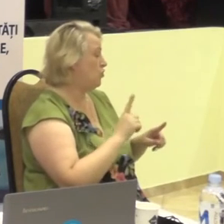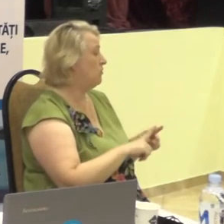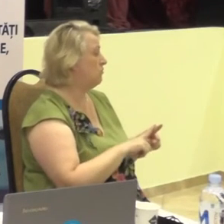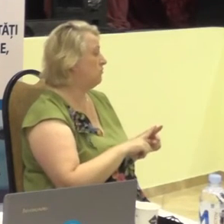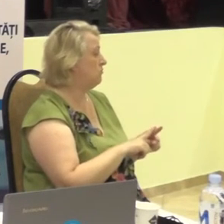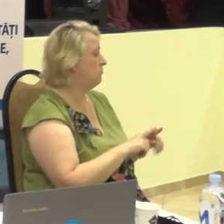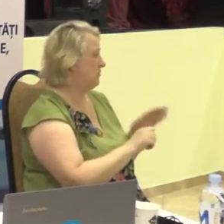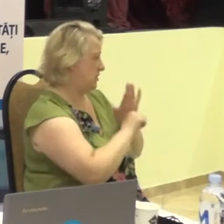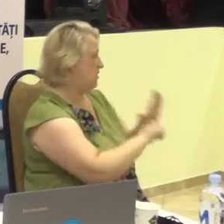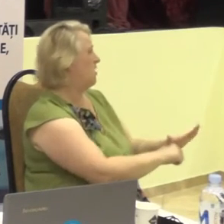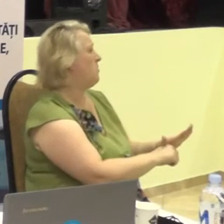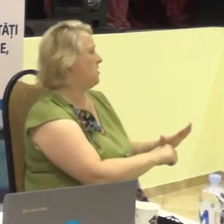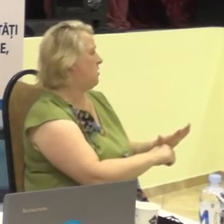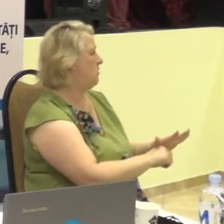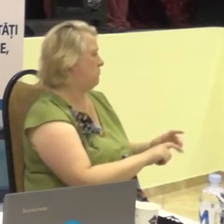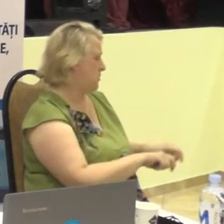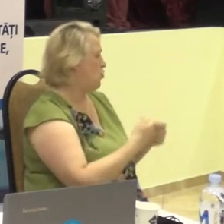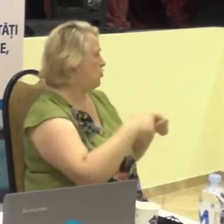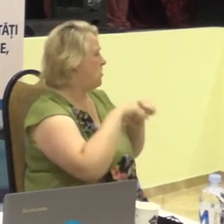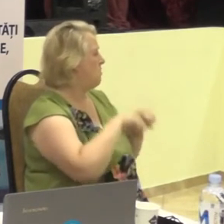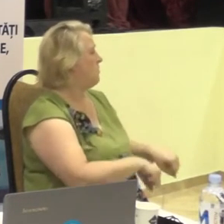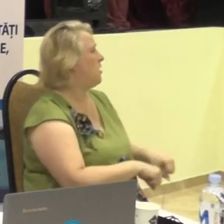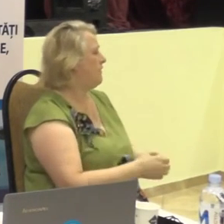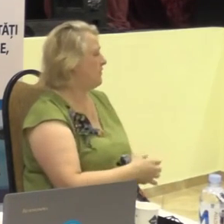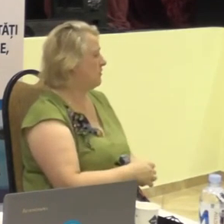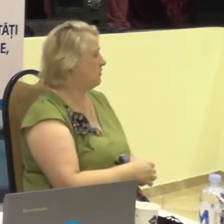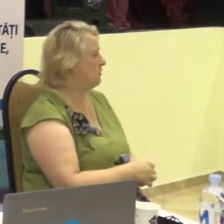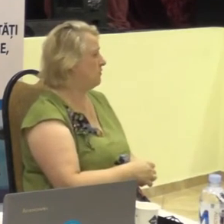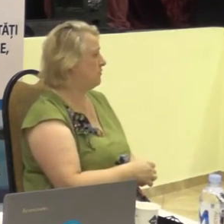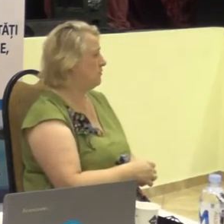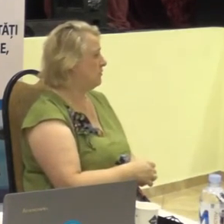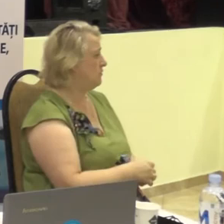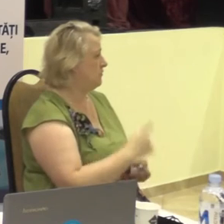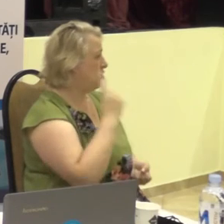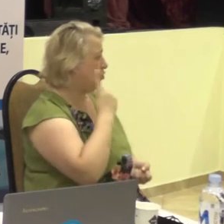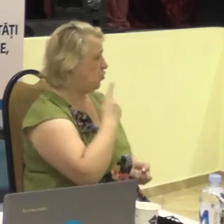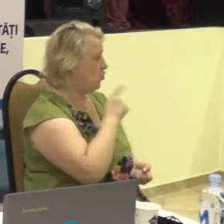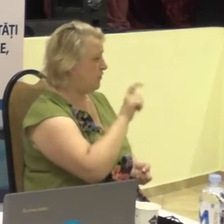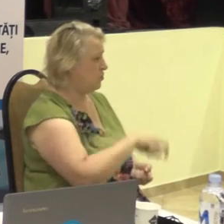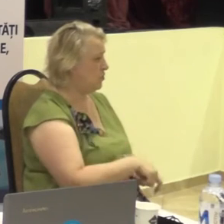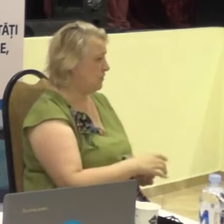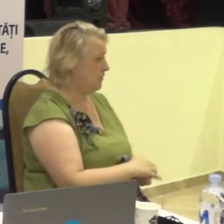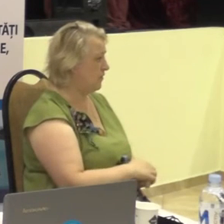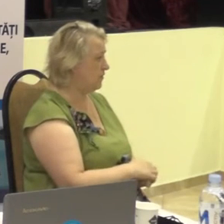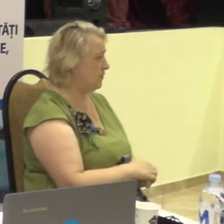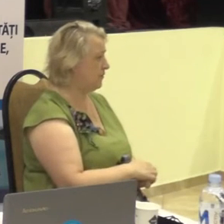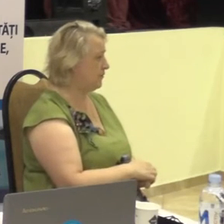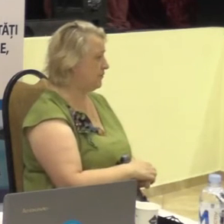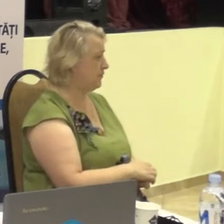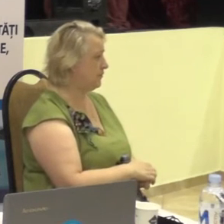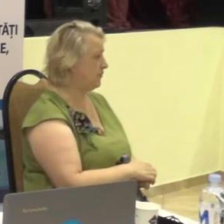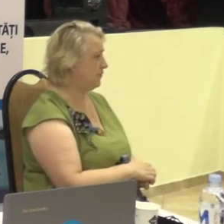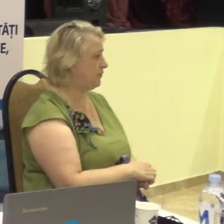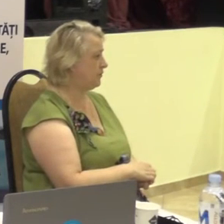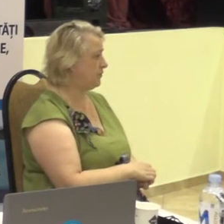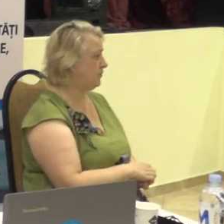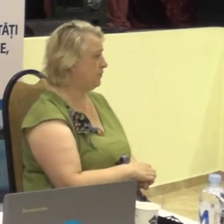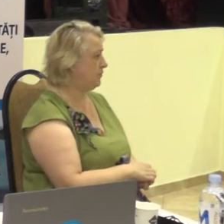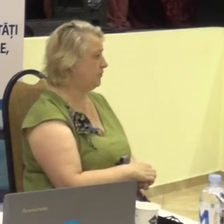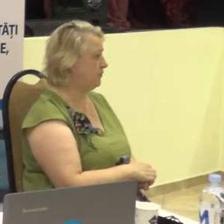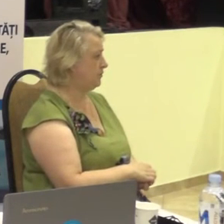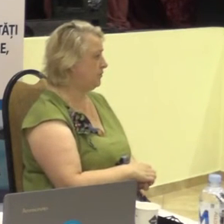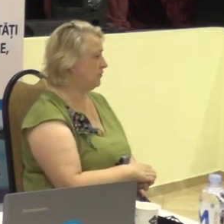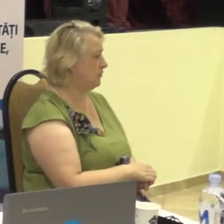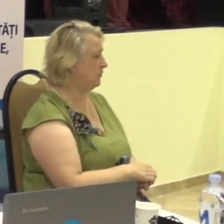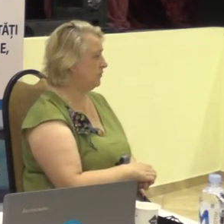o discriminare și o încălcare a drepturilor persoanelor cu disabilități. De